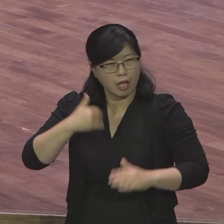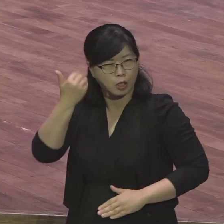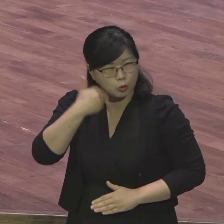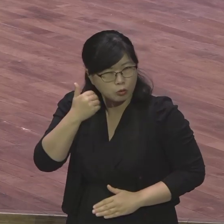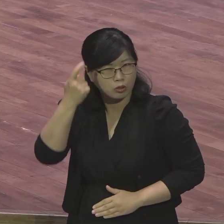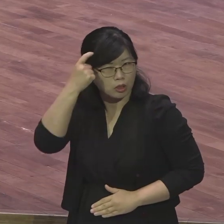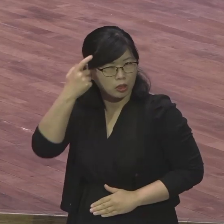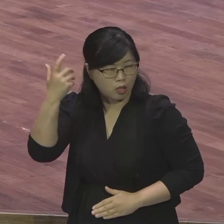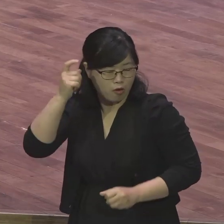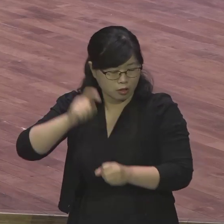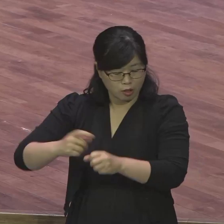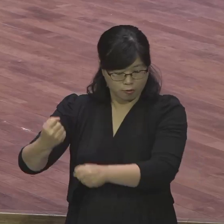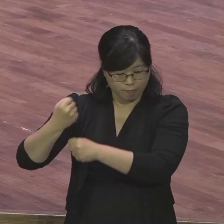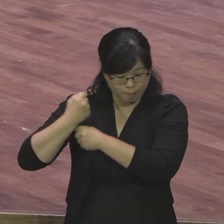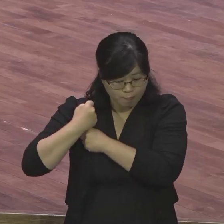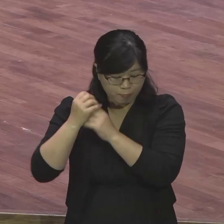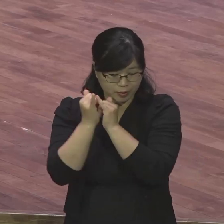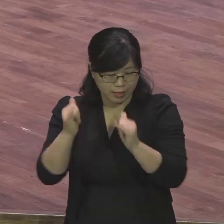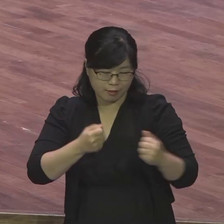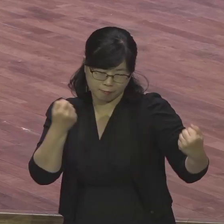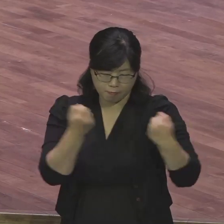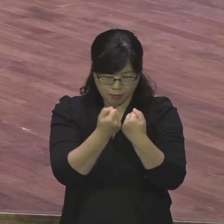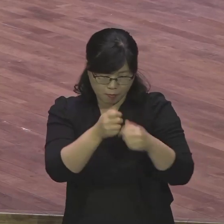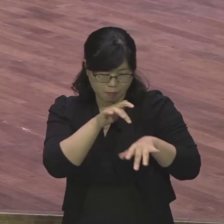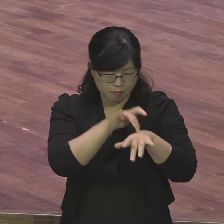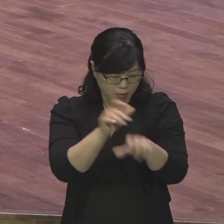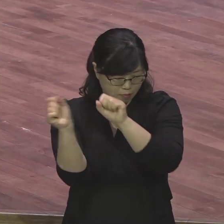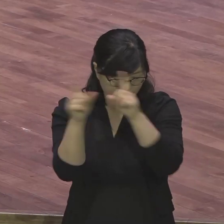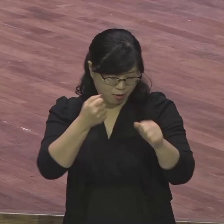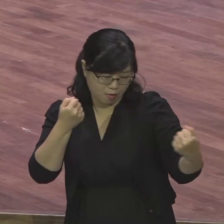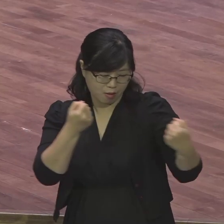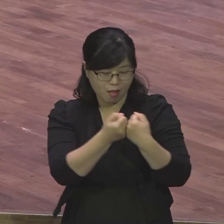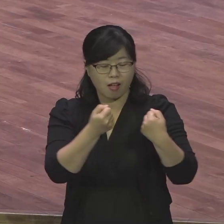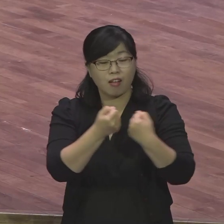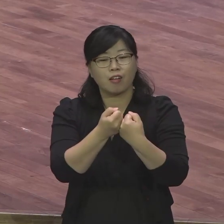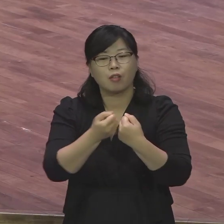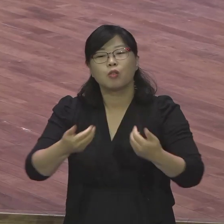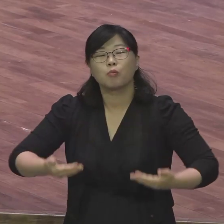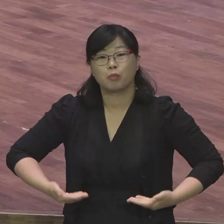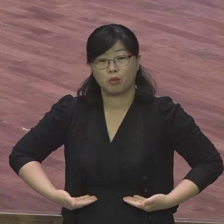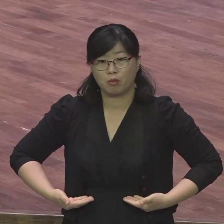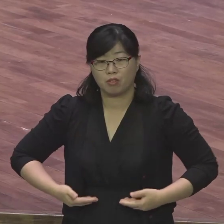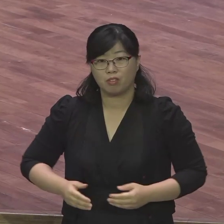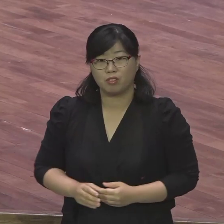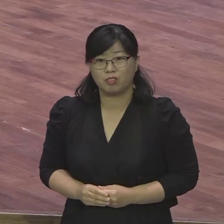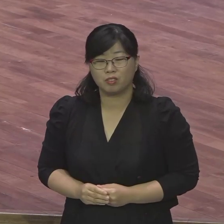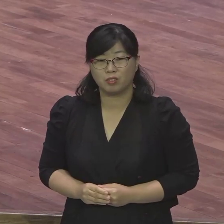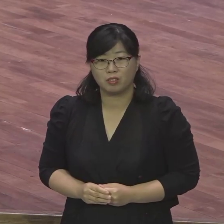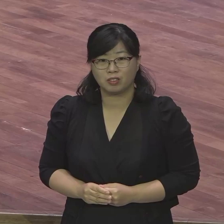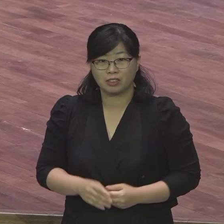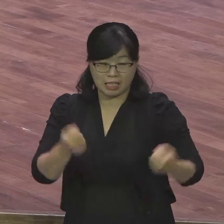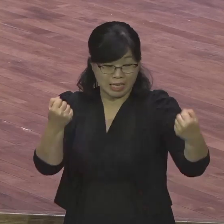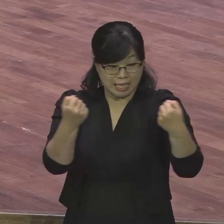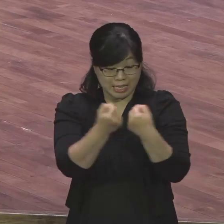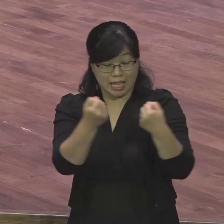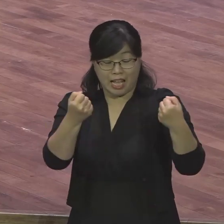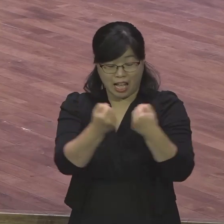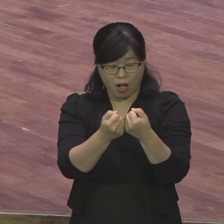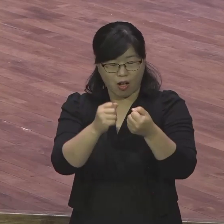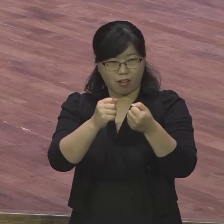싸워라잖아 싸워라. 내가 볼 때는 싸워라 할 때는 좀 이렇게 움직이면 좋겠어요. 약간 찬양하면서